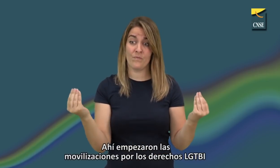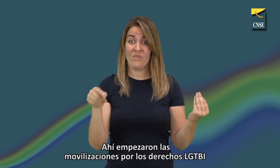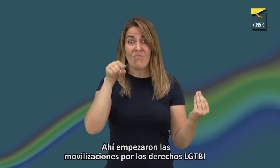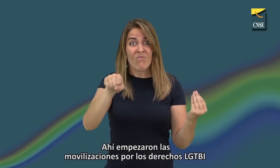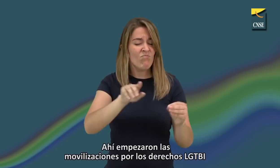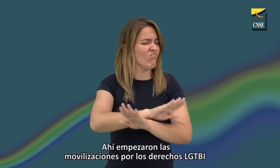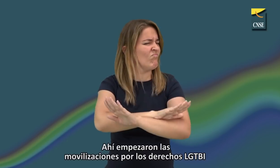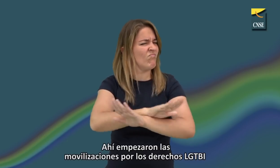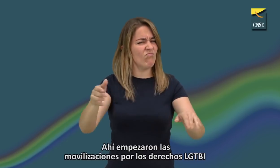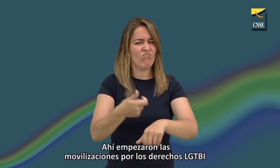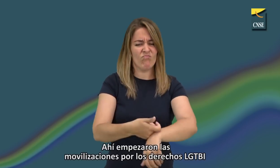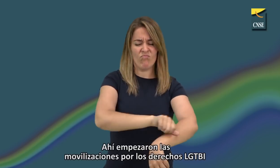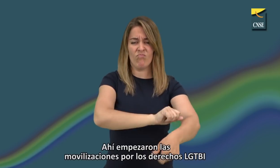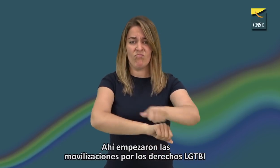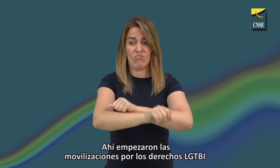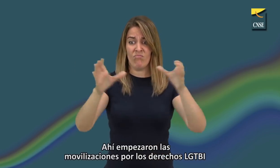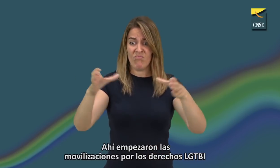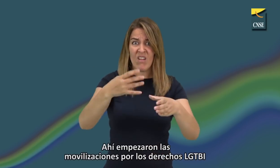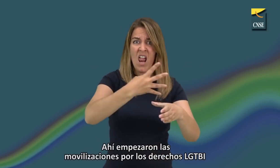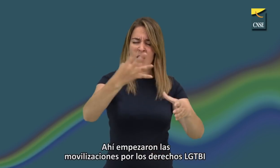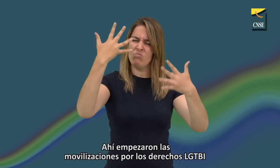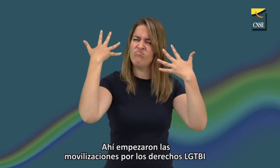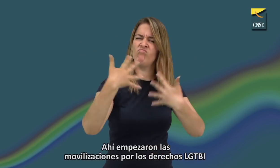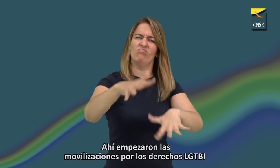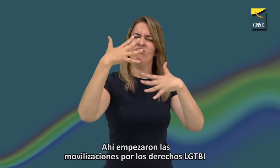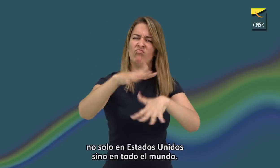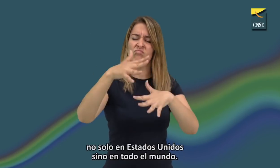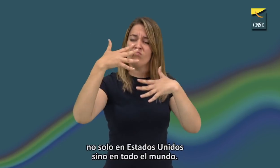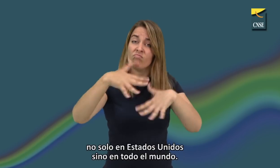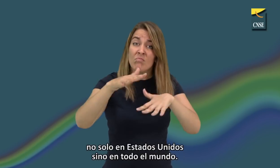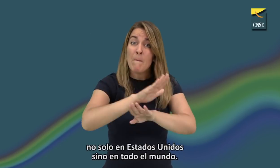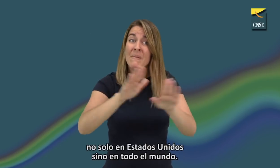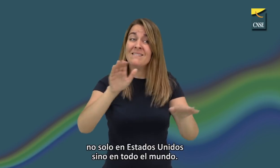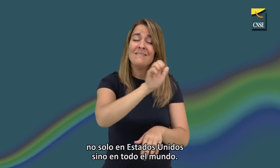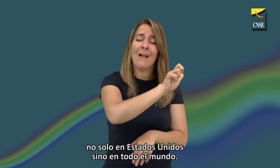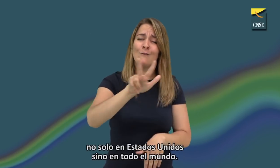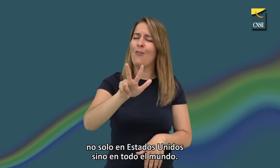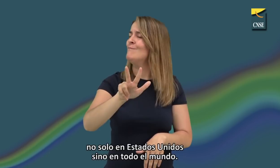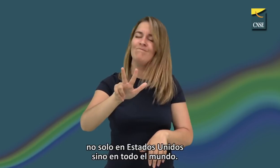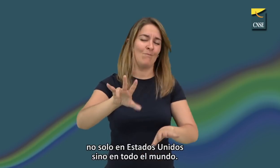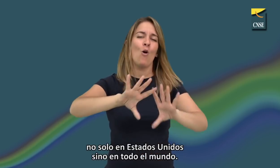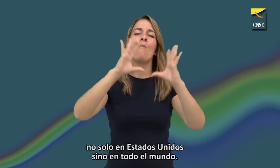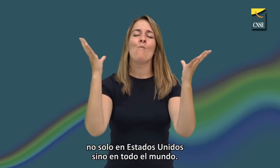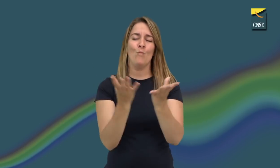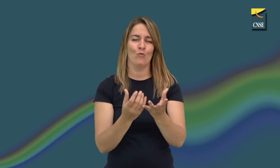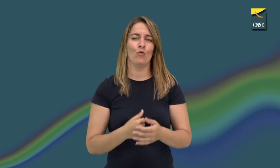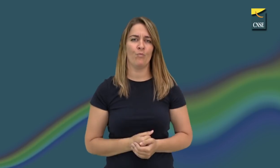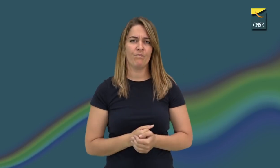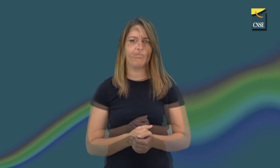graves. Ahí empezaron las movilizaciones de los derechos de LGTBI. No solo en Estados Unidos, sino en todo el mundo.